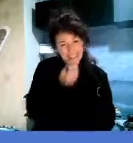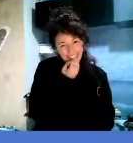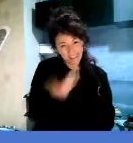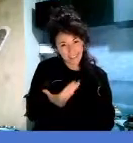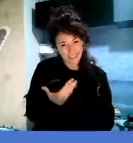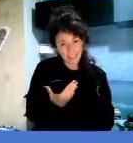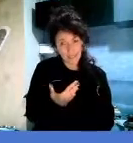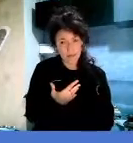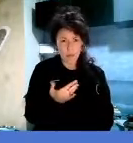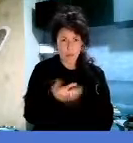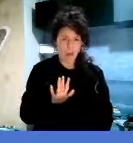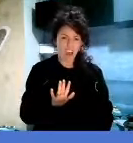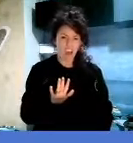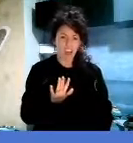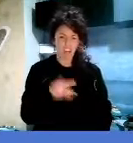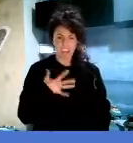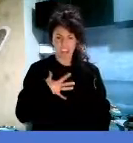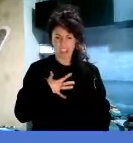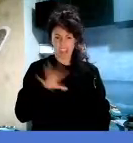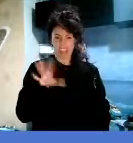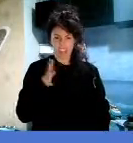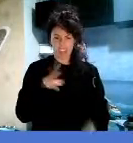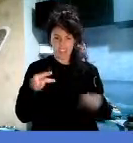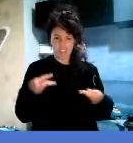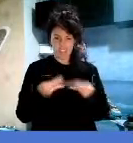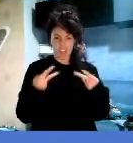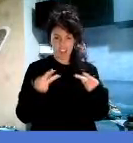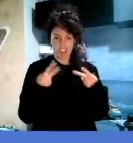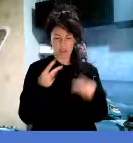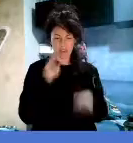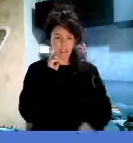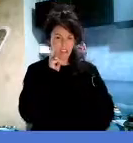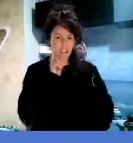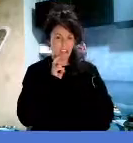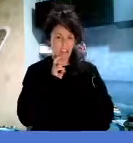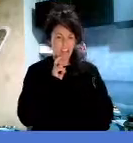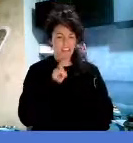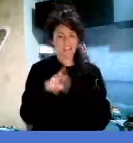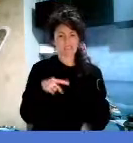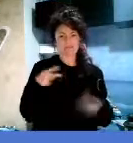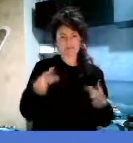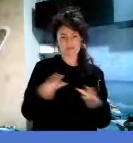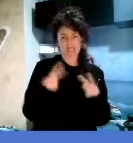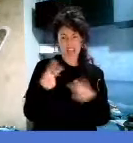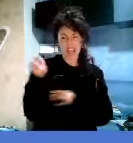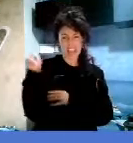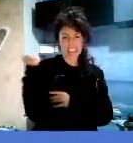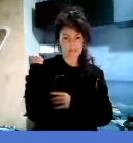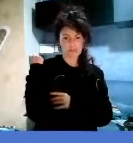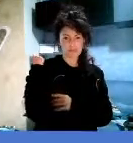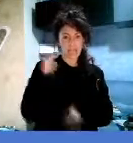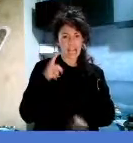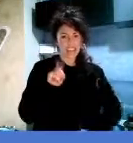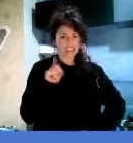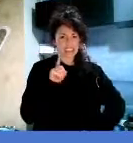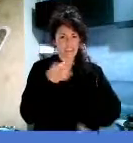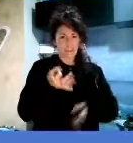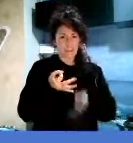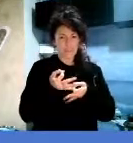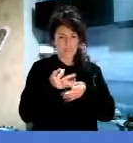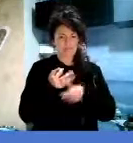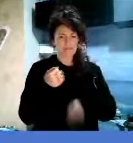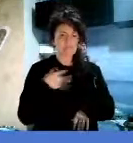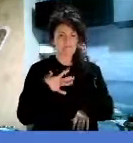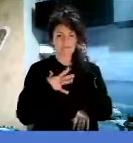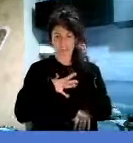Non mi piacciono i broccoli, gli spinaci e neanche i piselli. Beh, forse un pochino i